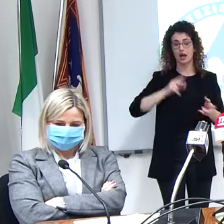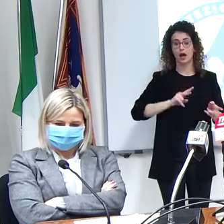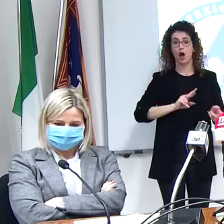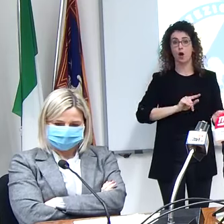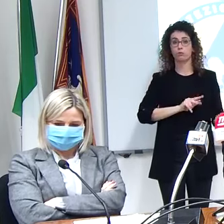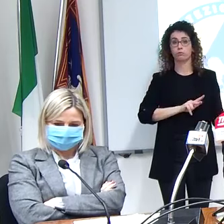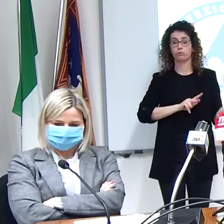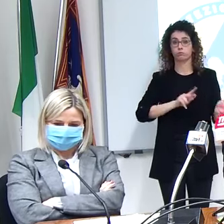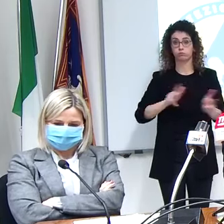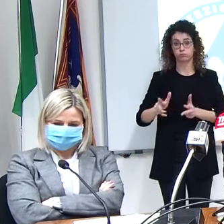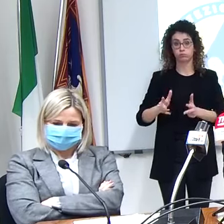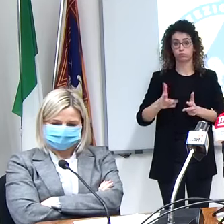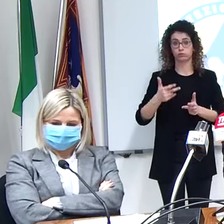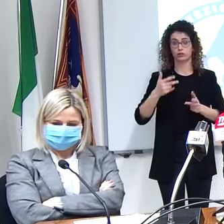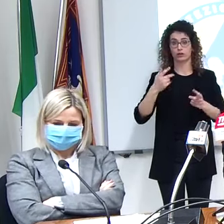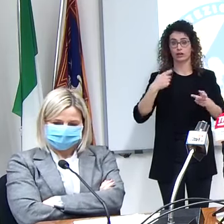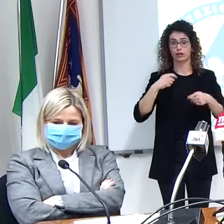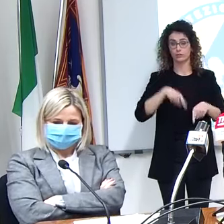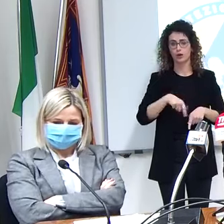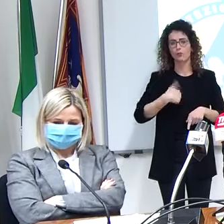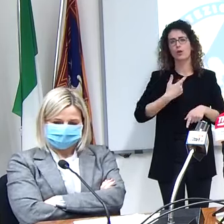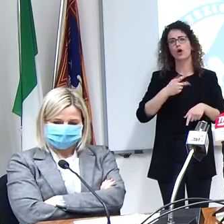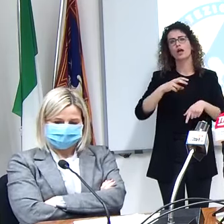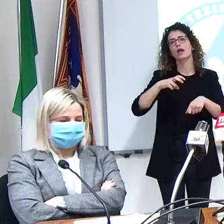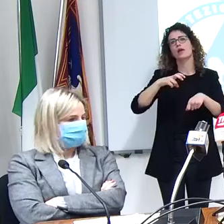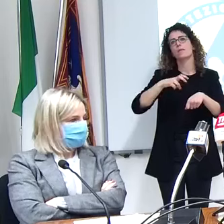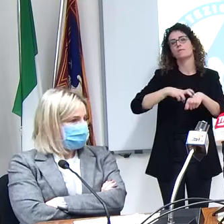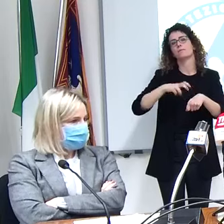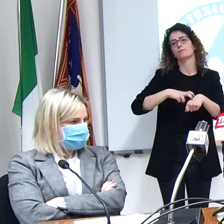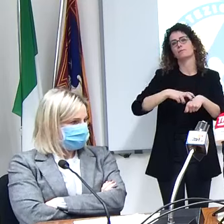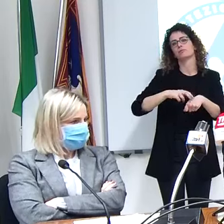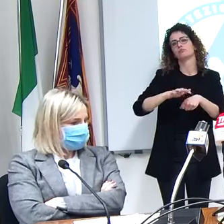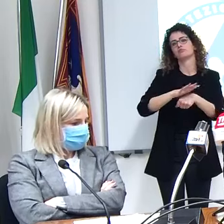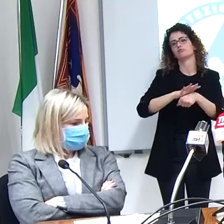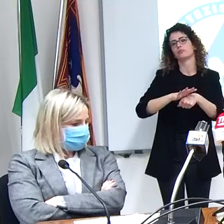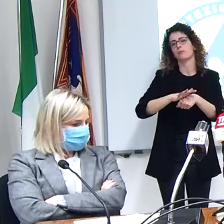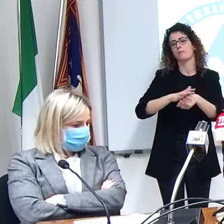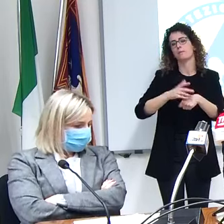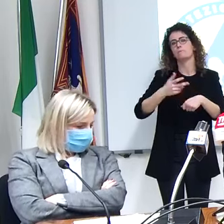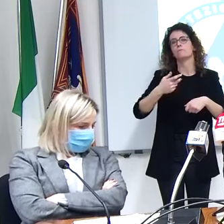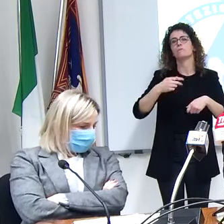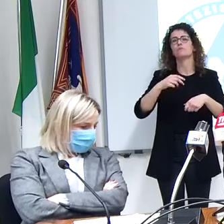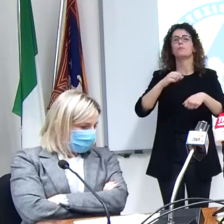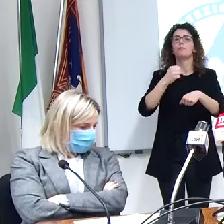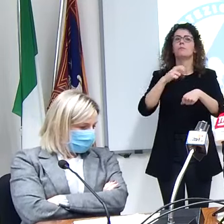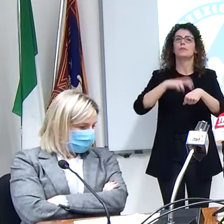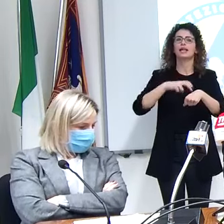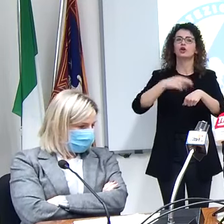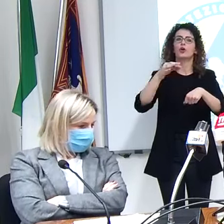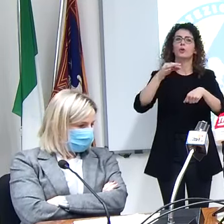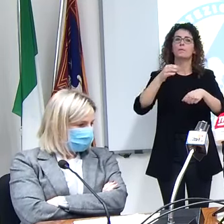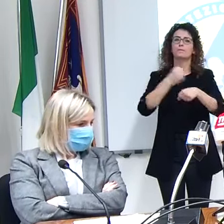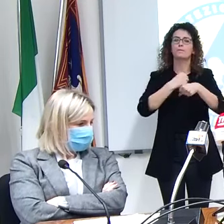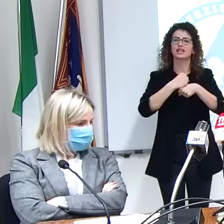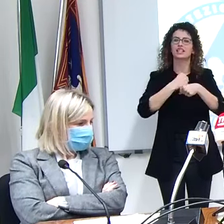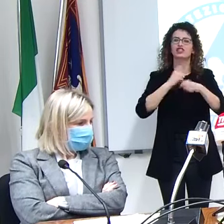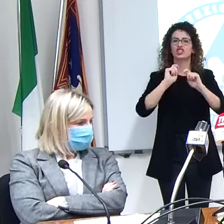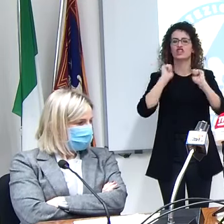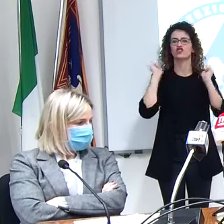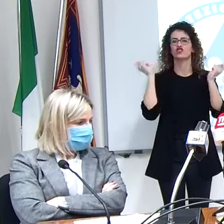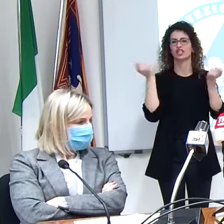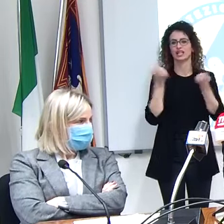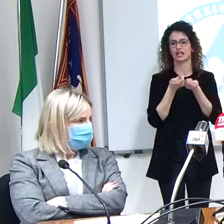medici di medicina generale medico di medicina generale indicato dalla SIMG la società